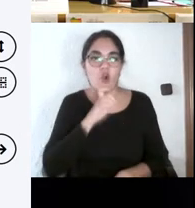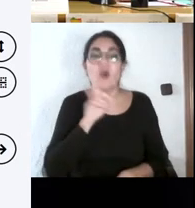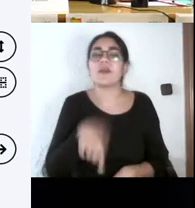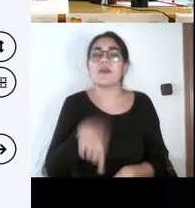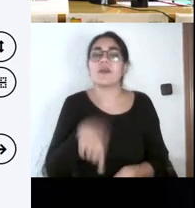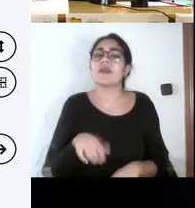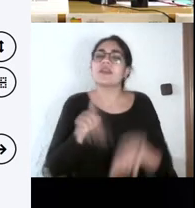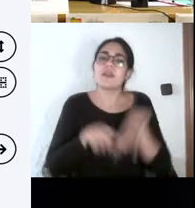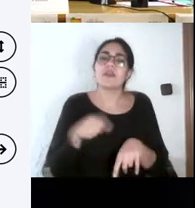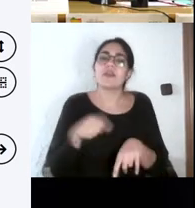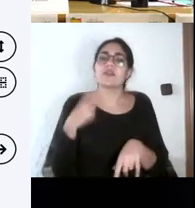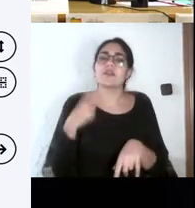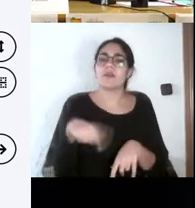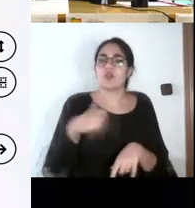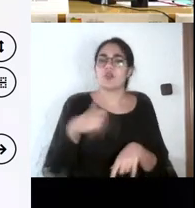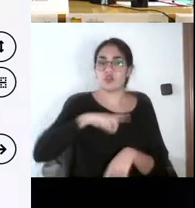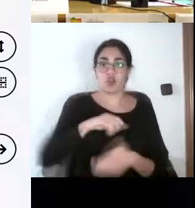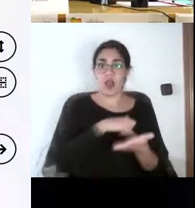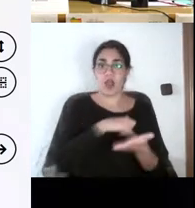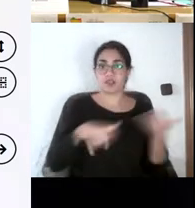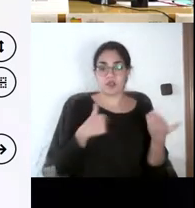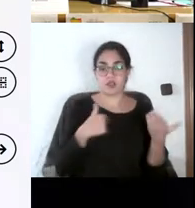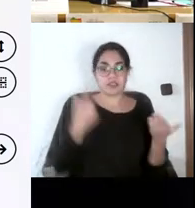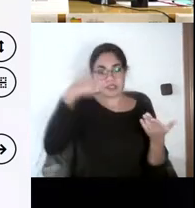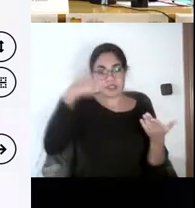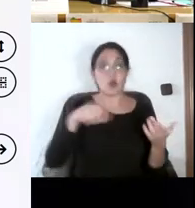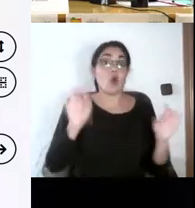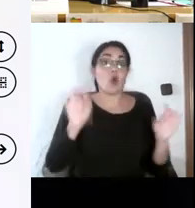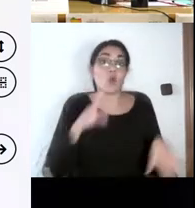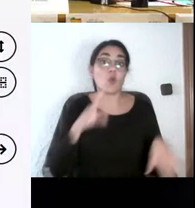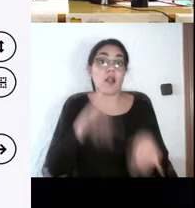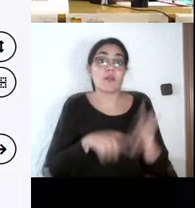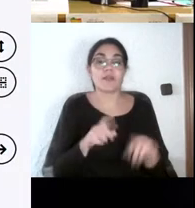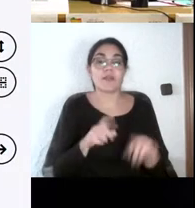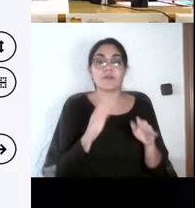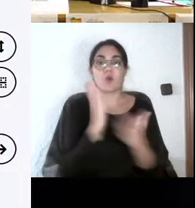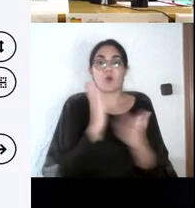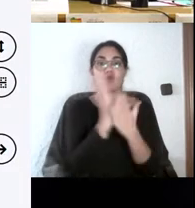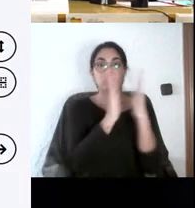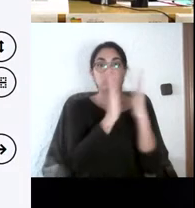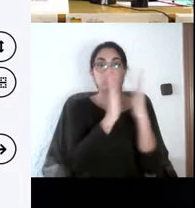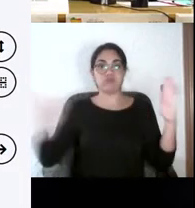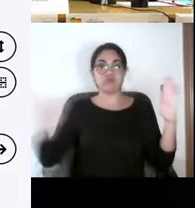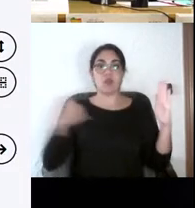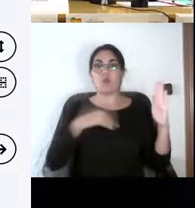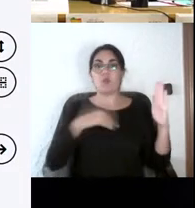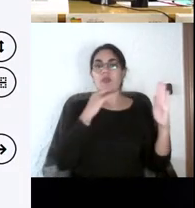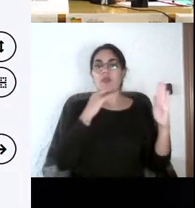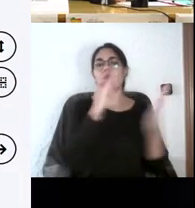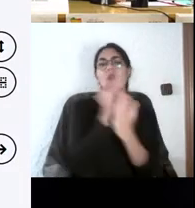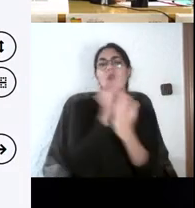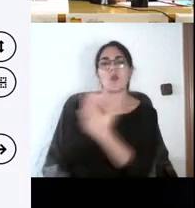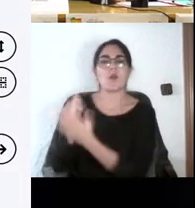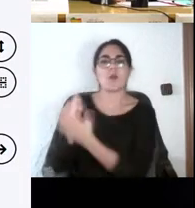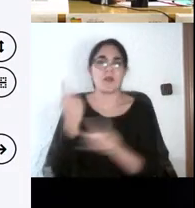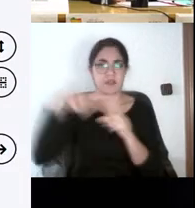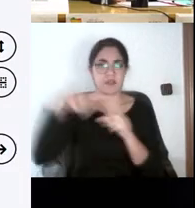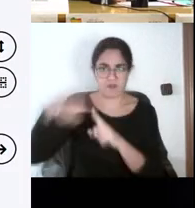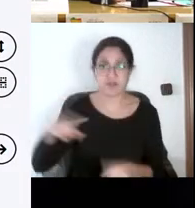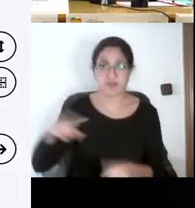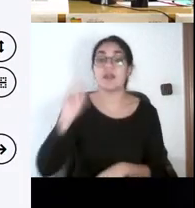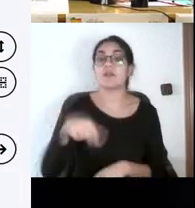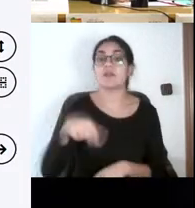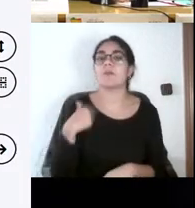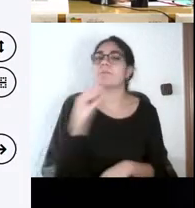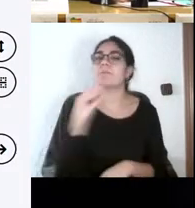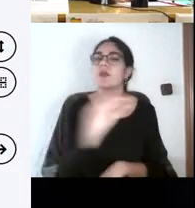asignaturas, efectivamente probando distintos tipos de pruebas a lo largo de nuestra experiencia, preguntándole a los estudiantes, sin duda, qué es lo que les ha